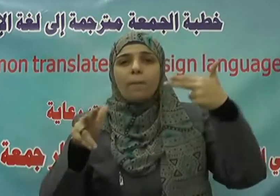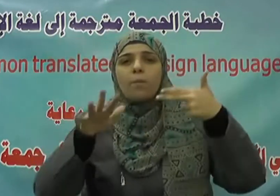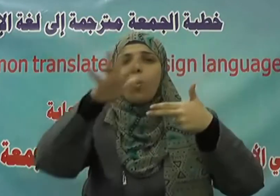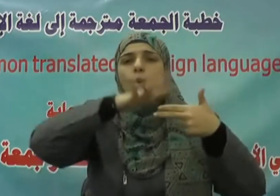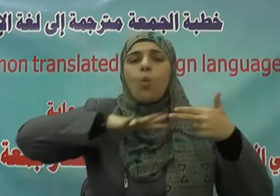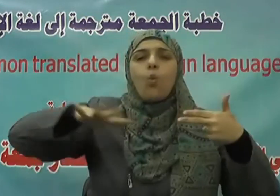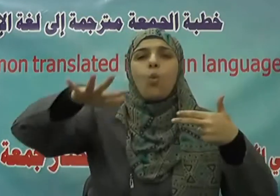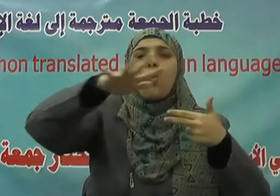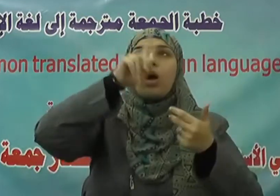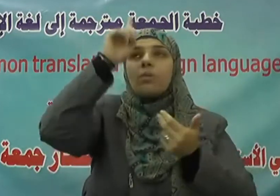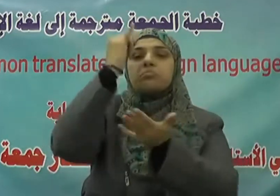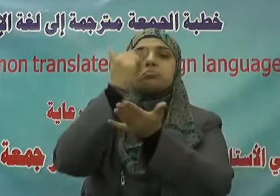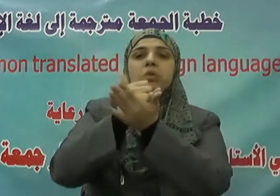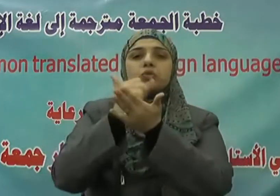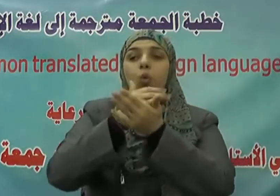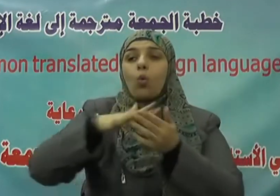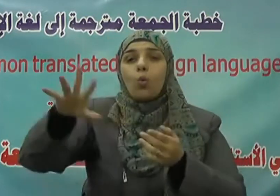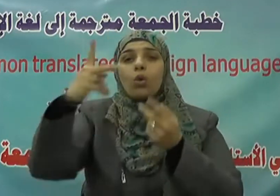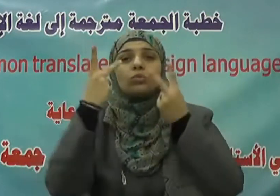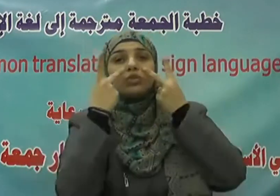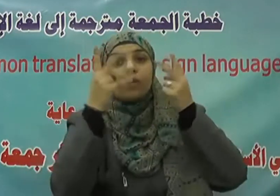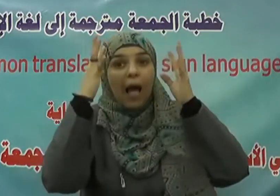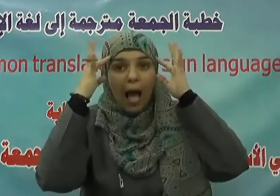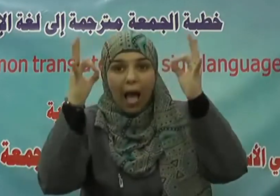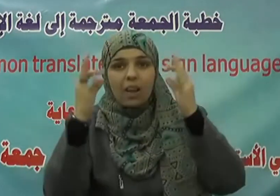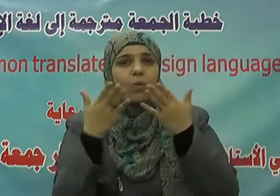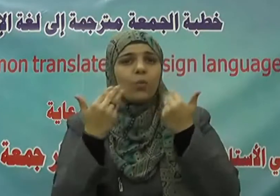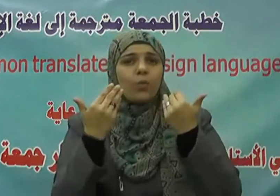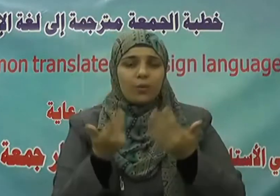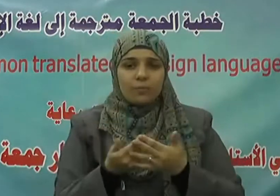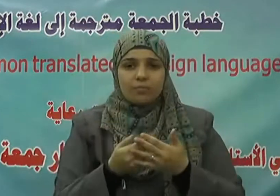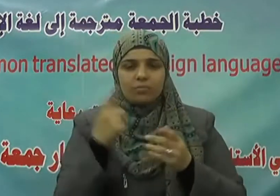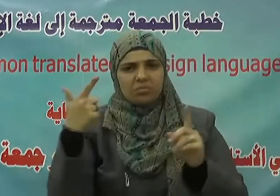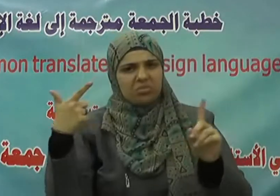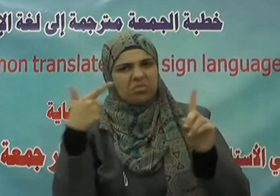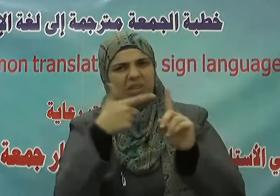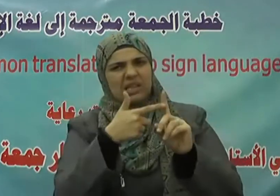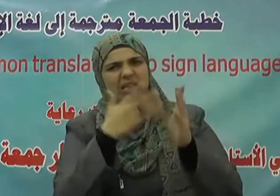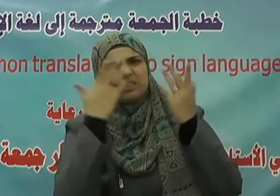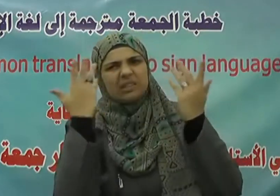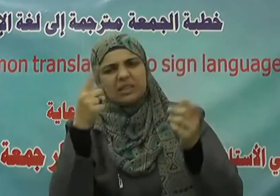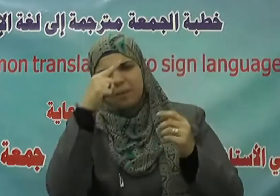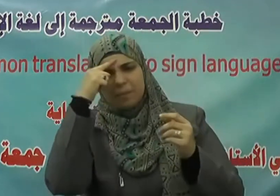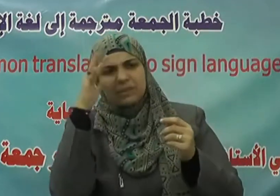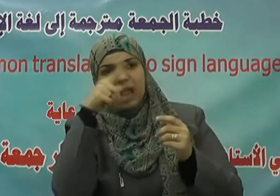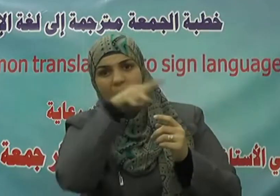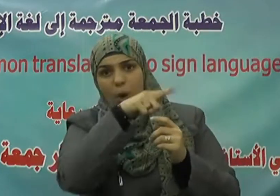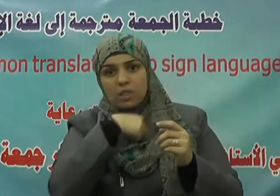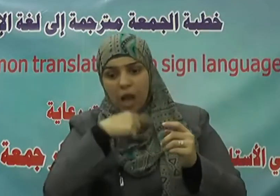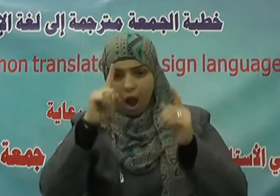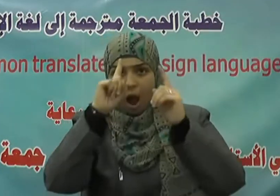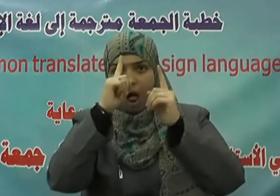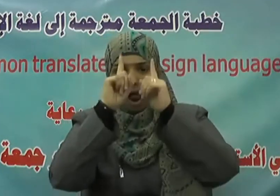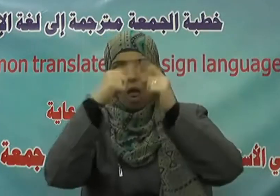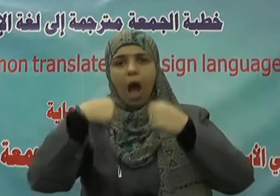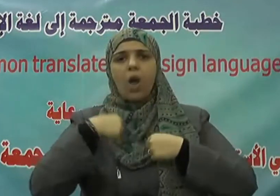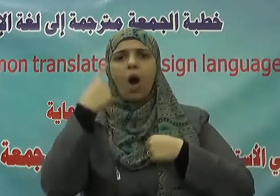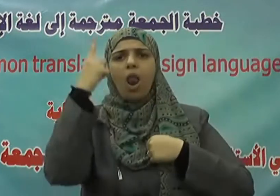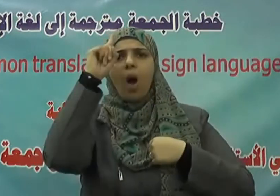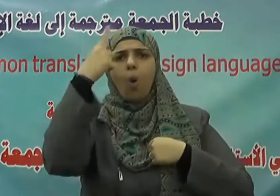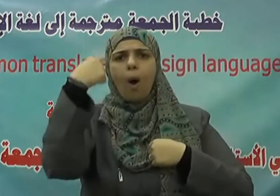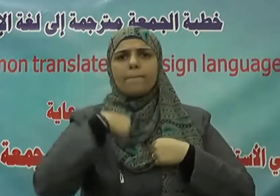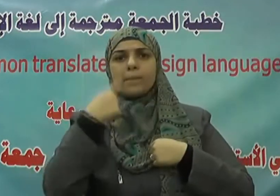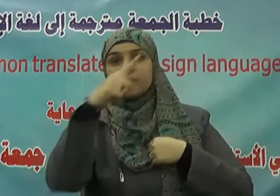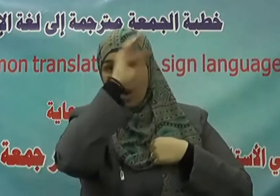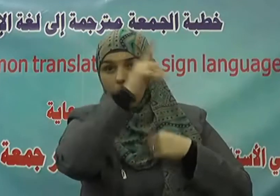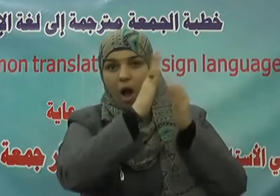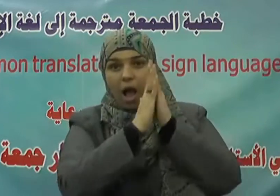كنتم تعقلون قال لإن اتخذت إلها غيري لأجعلنك من